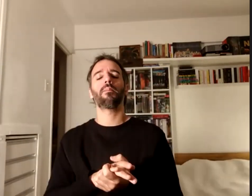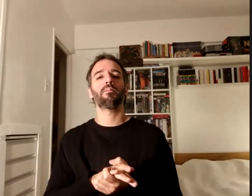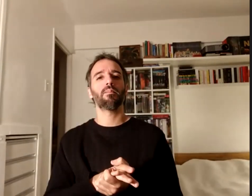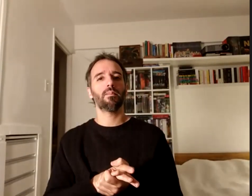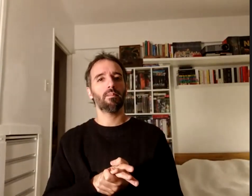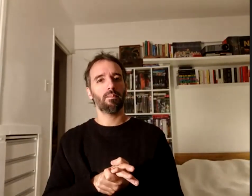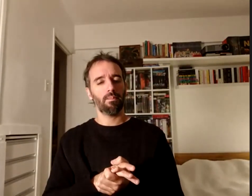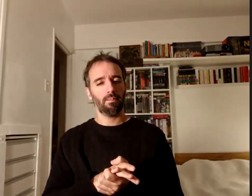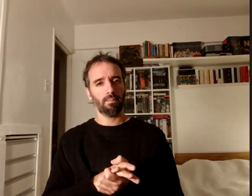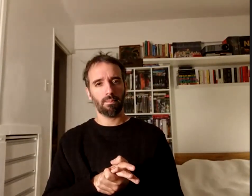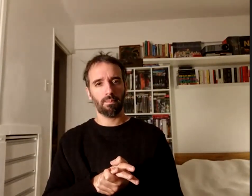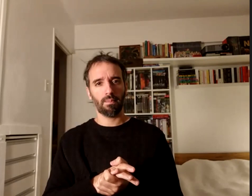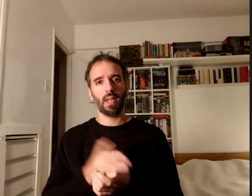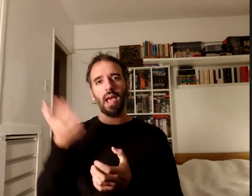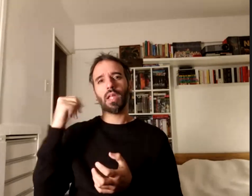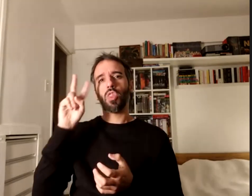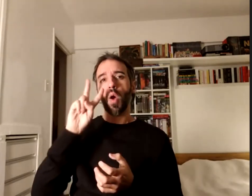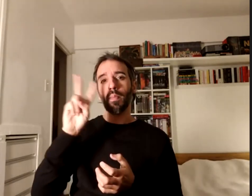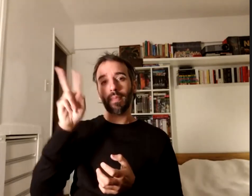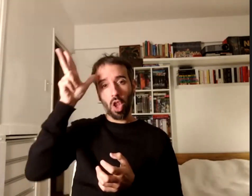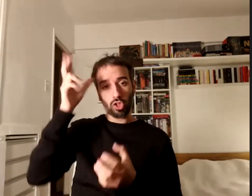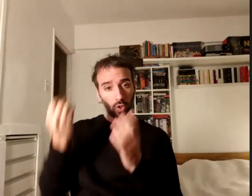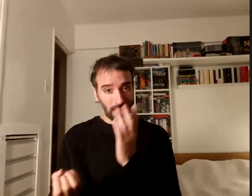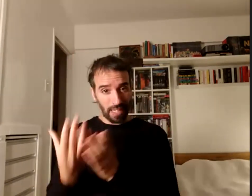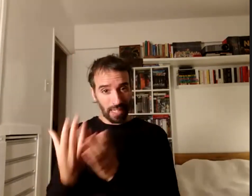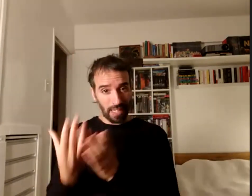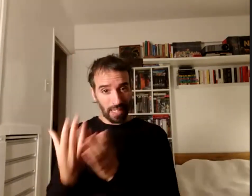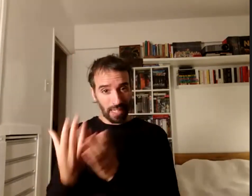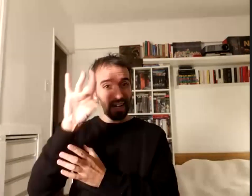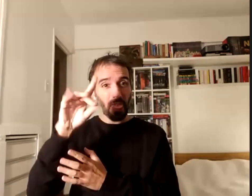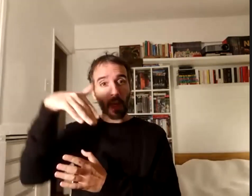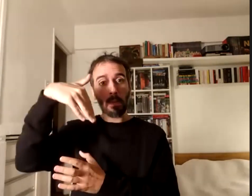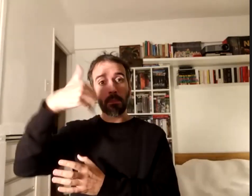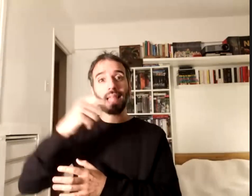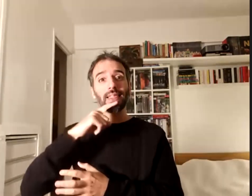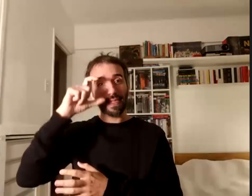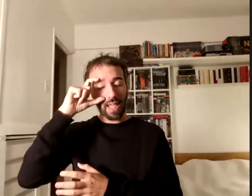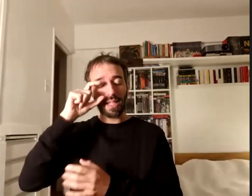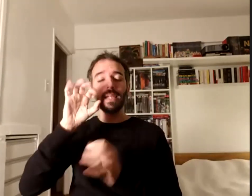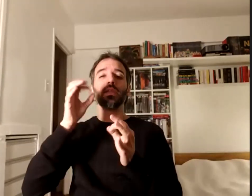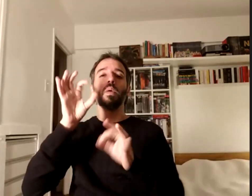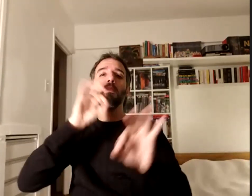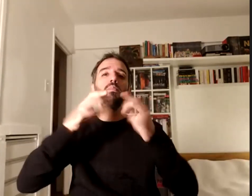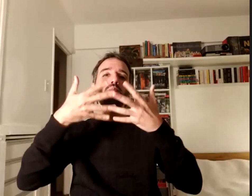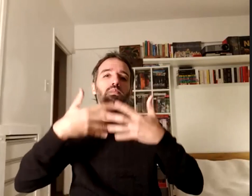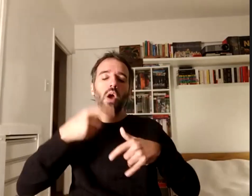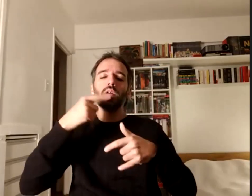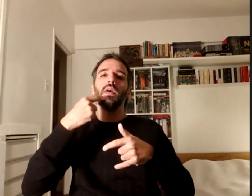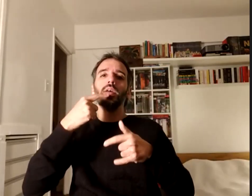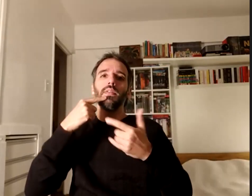en 2008 se creó la Red Mate que es un proyecto que aborda la inclusión educativa de los estudiantes con discapacidad visual